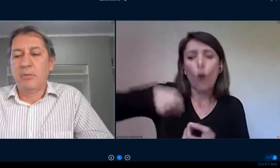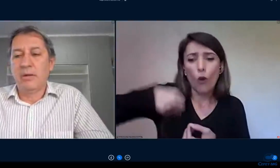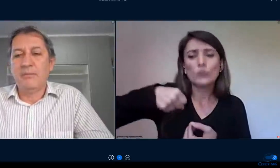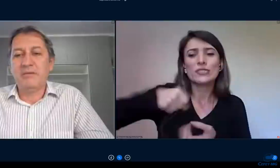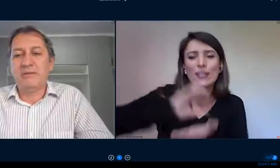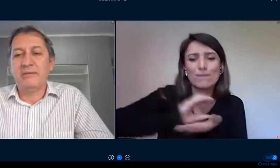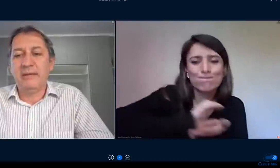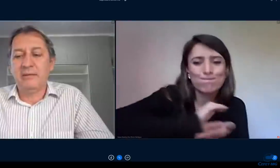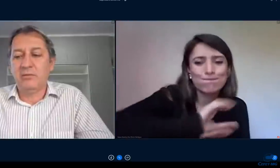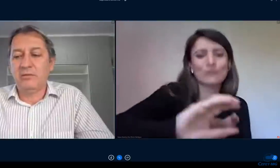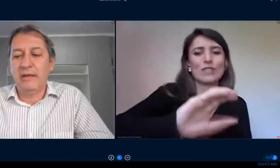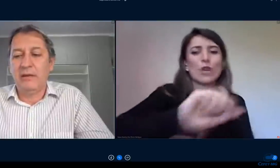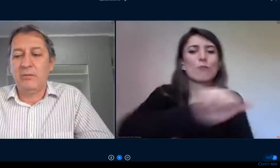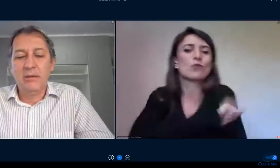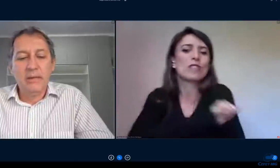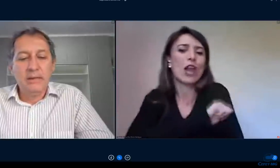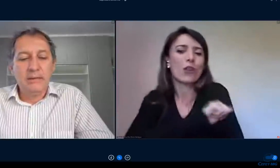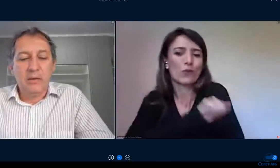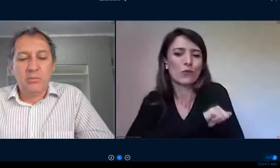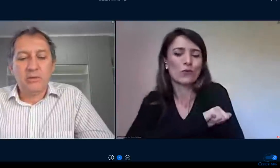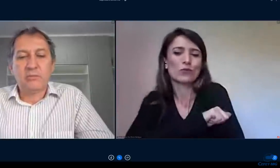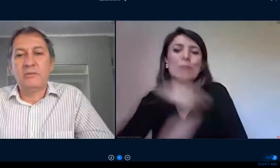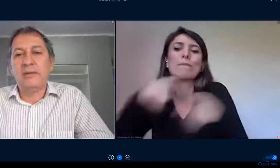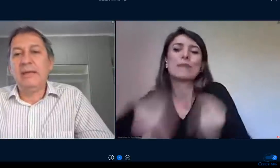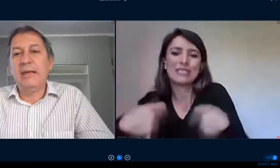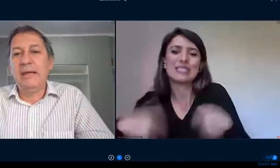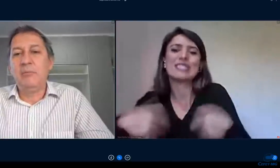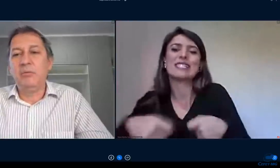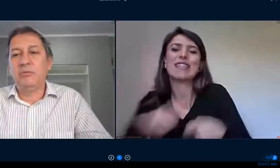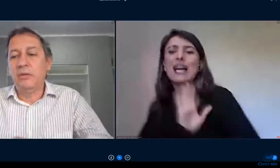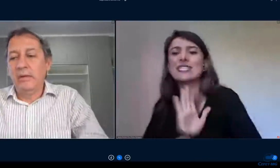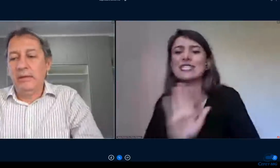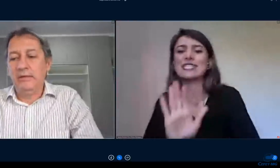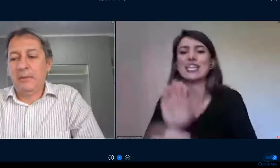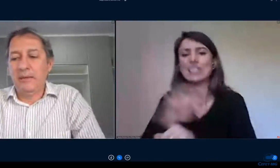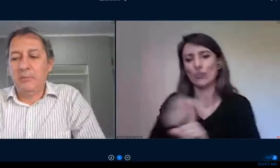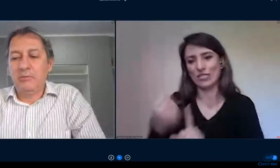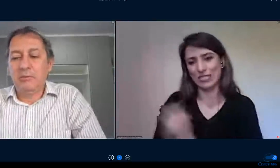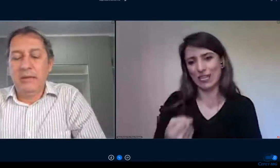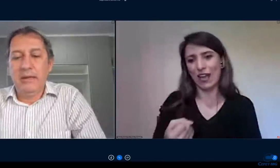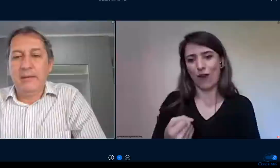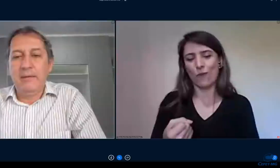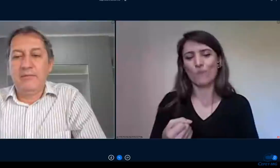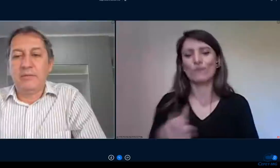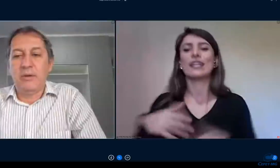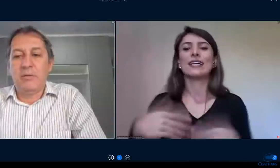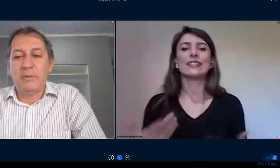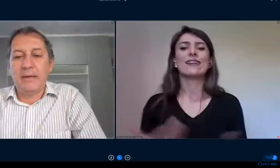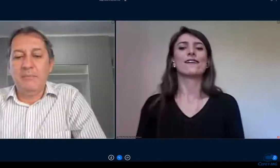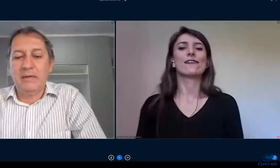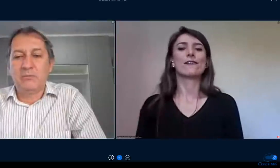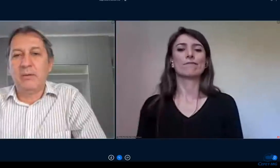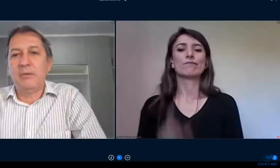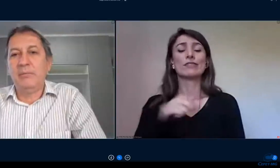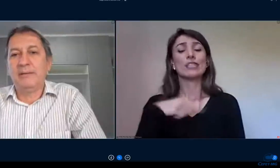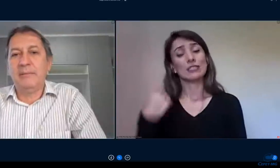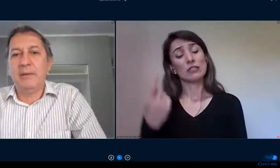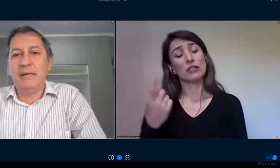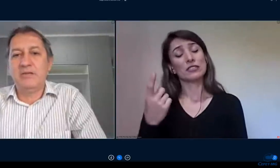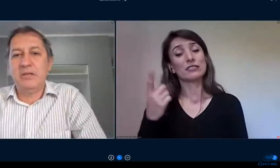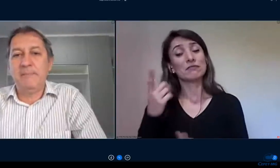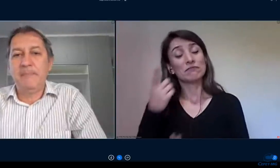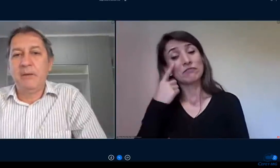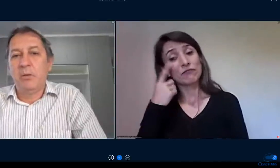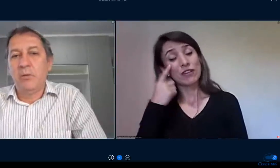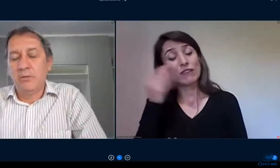programas de assistência social então nós concederemos esperamos efetuar o pagamento na primeira